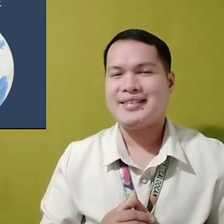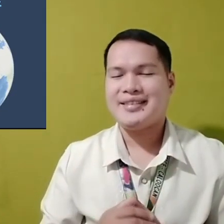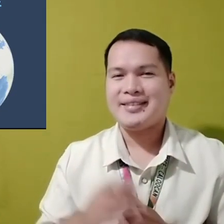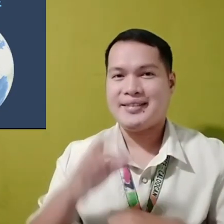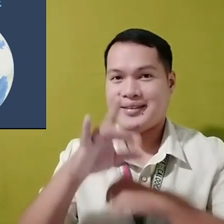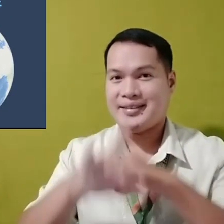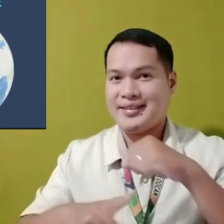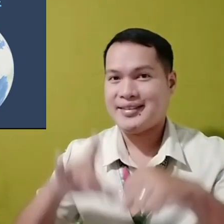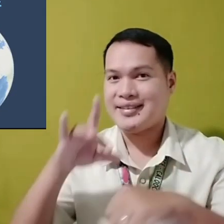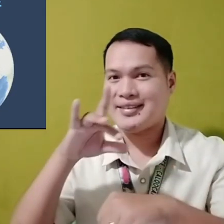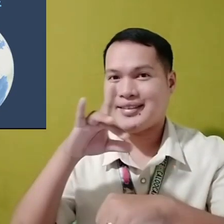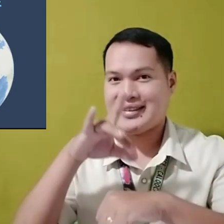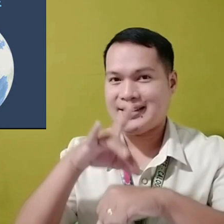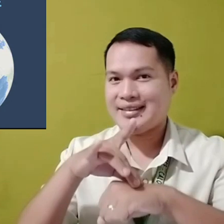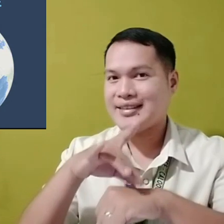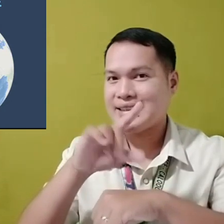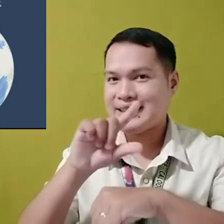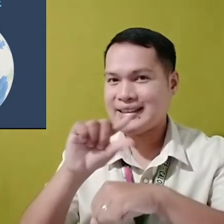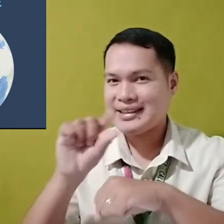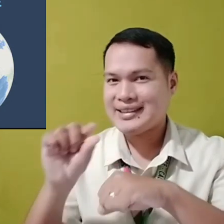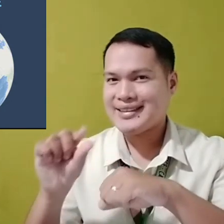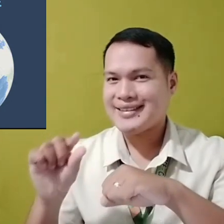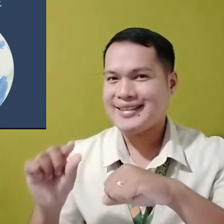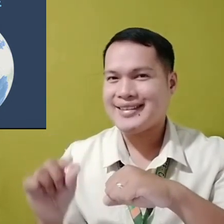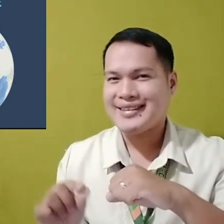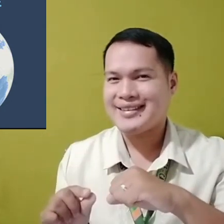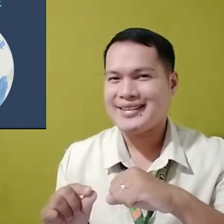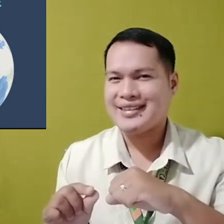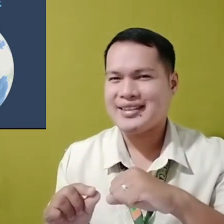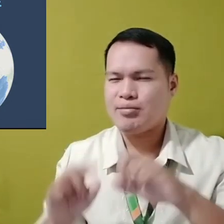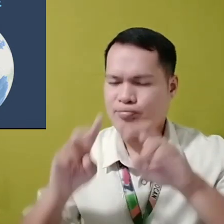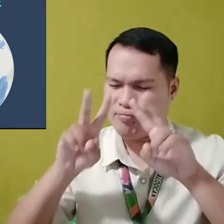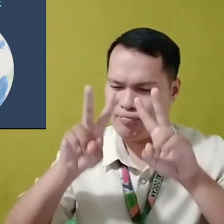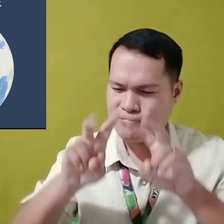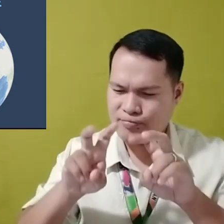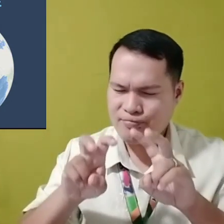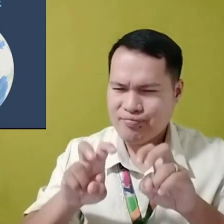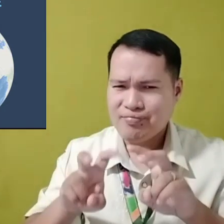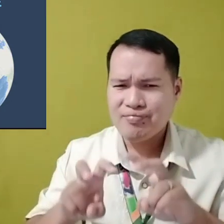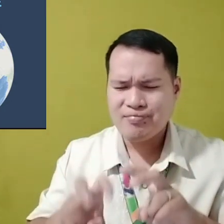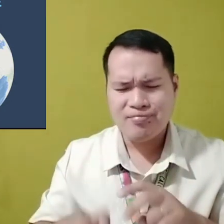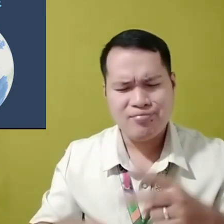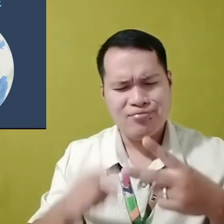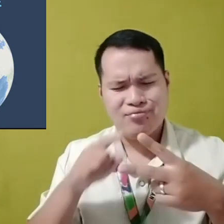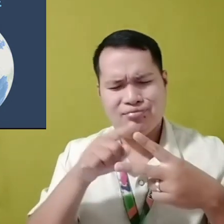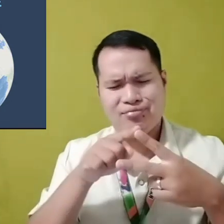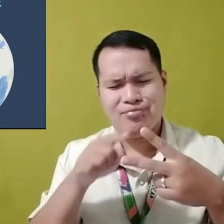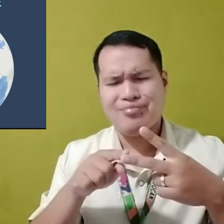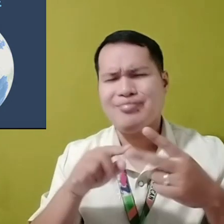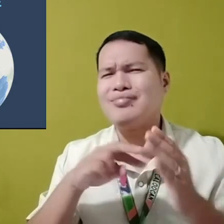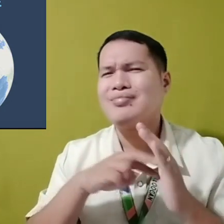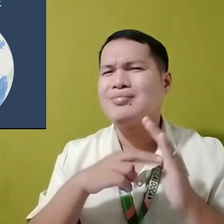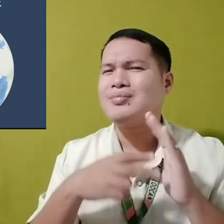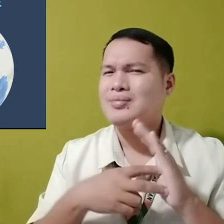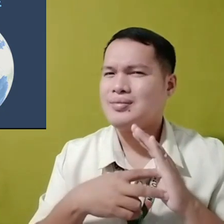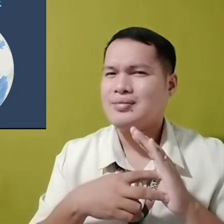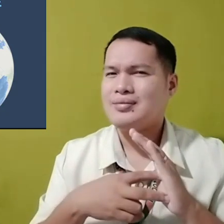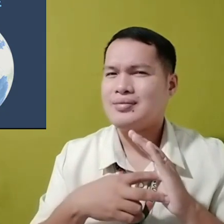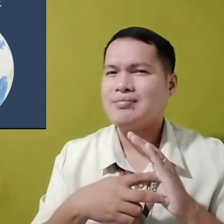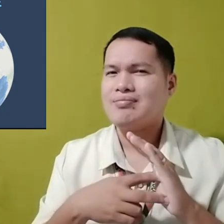Ang Earth Lithosphere Susuriin natin ang dalawang bahagi nito